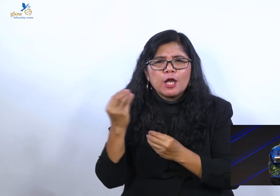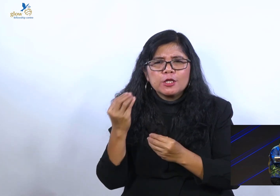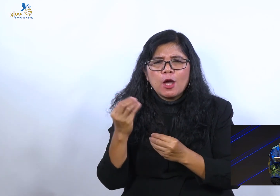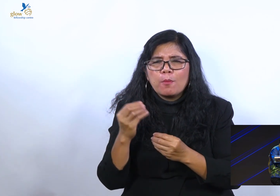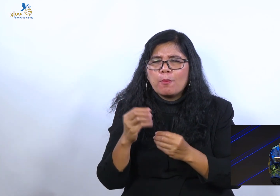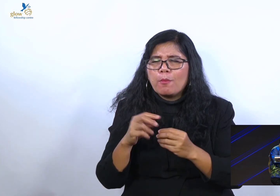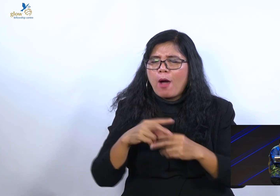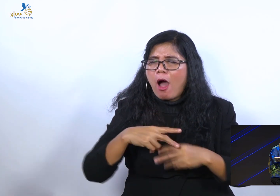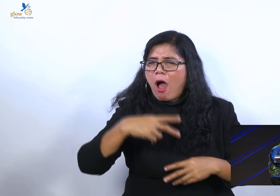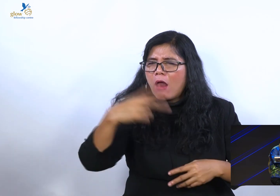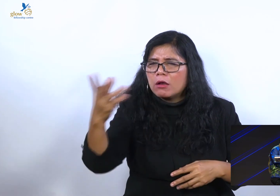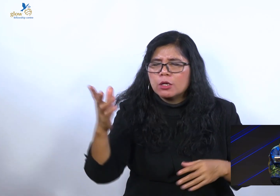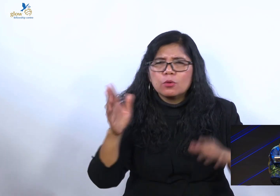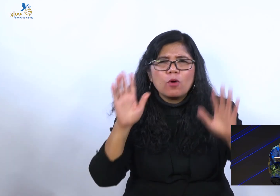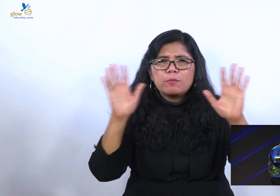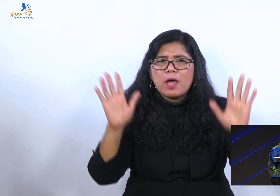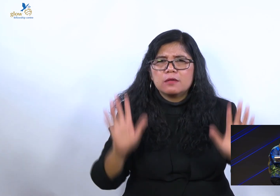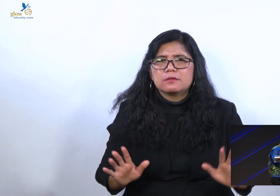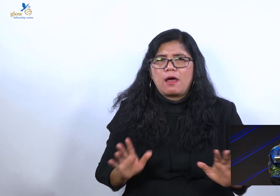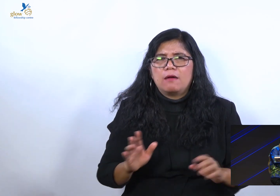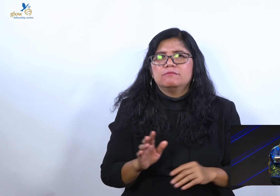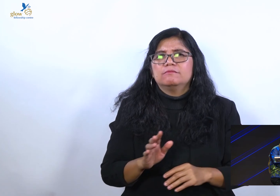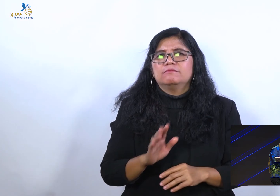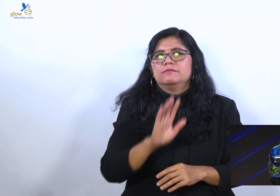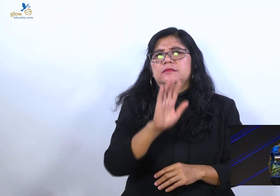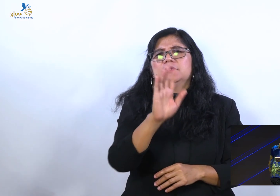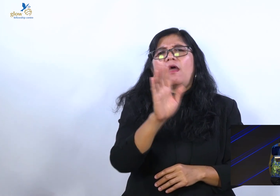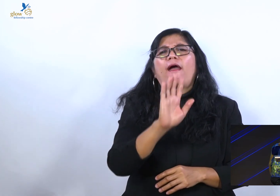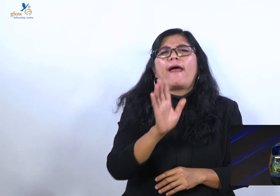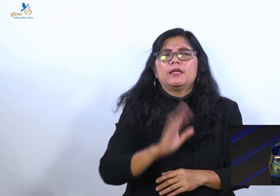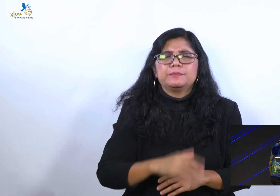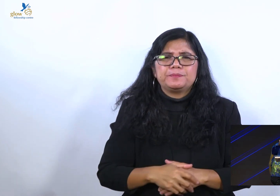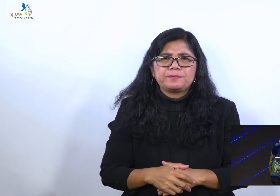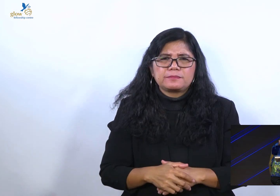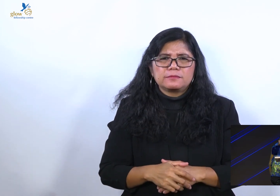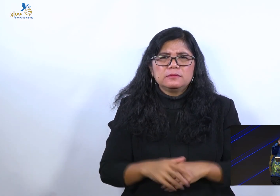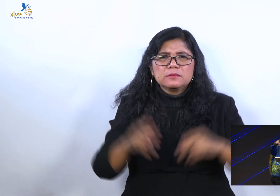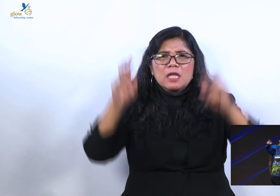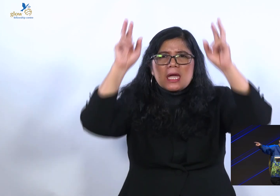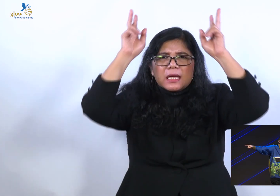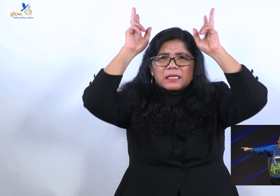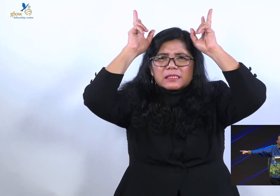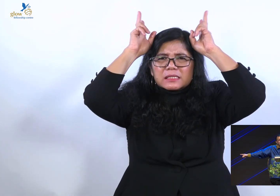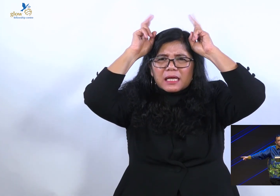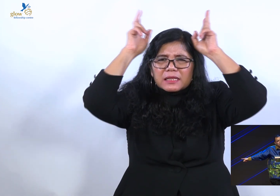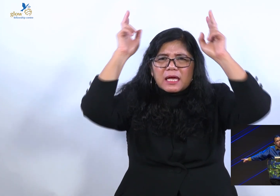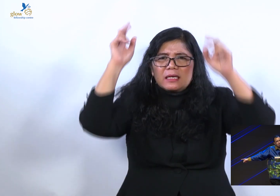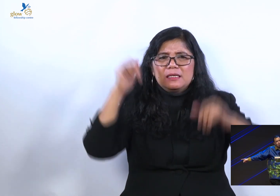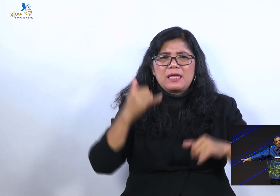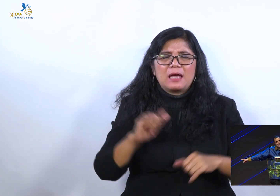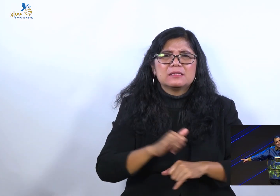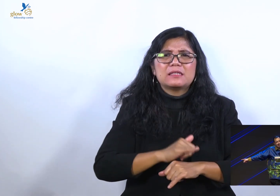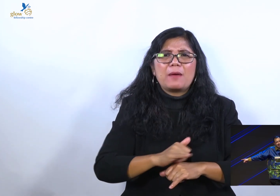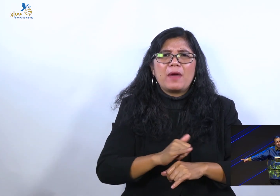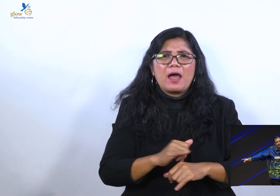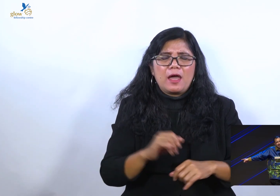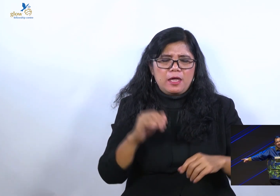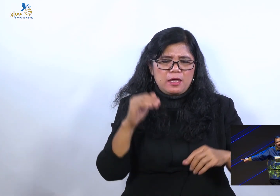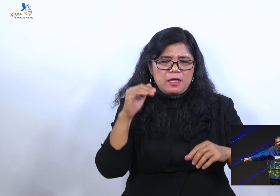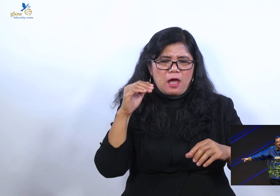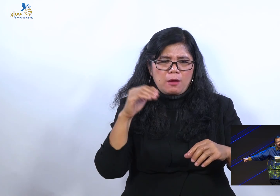Tapi sebagai hamba Allah saya mau bilang. Setan yang sama. Yang merasuk murid-murid.